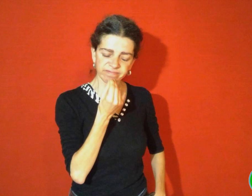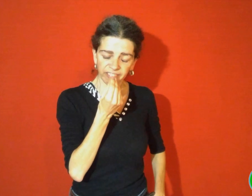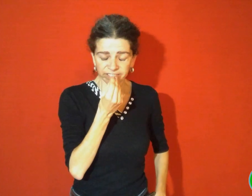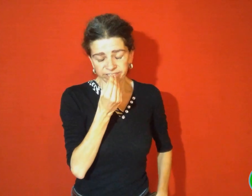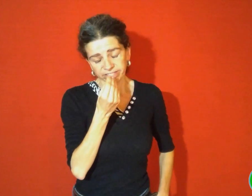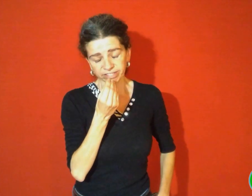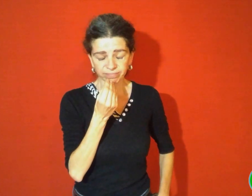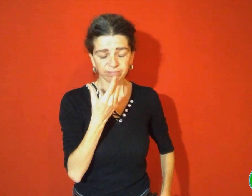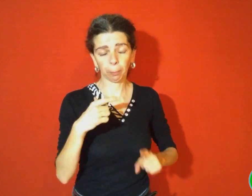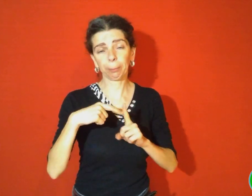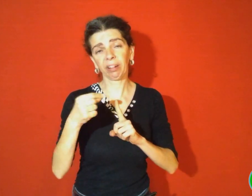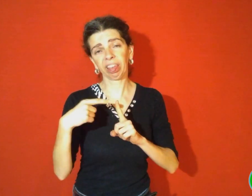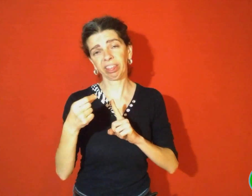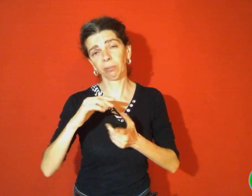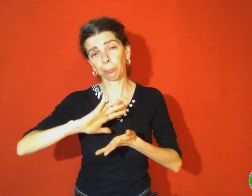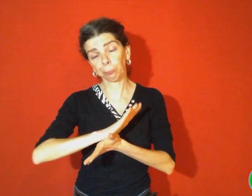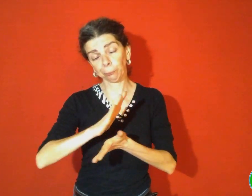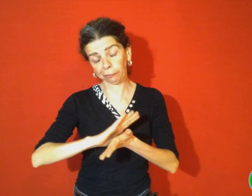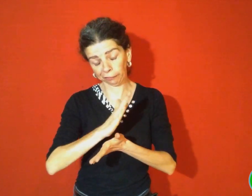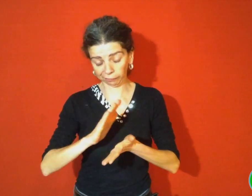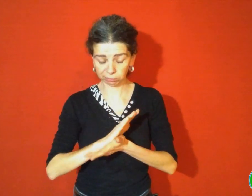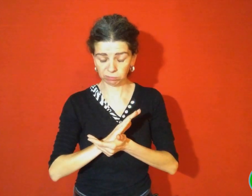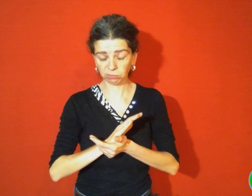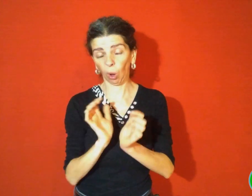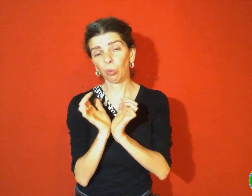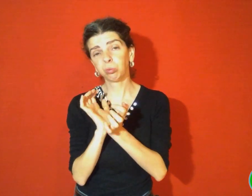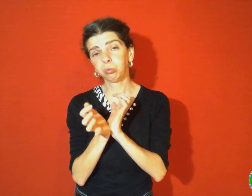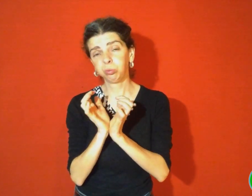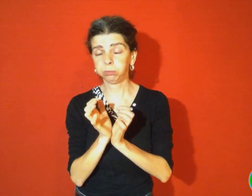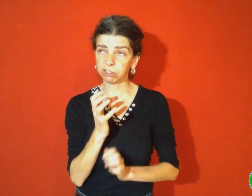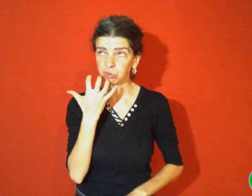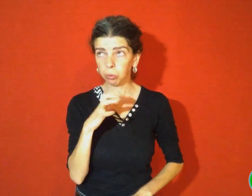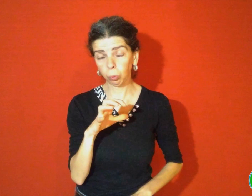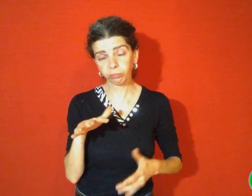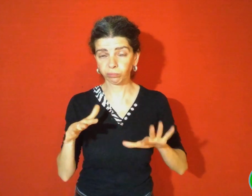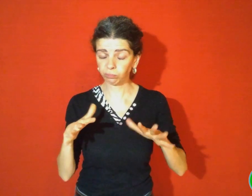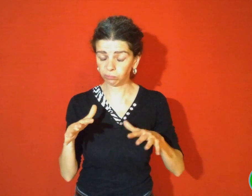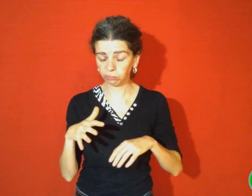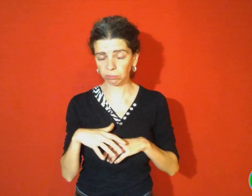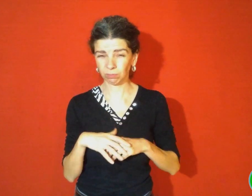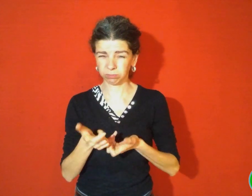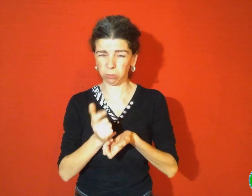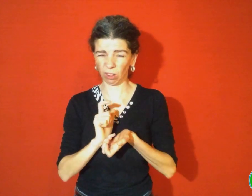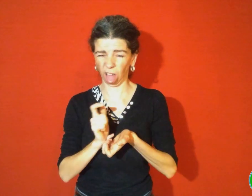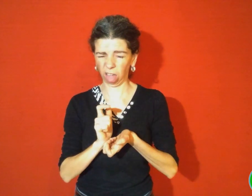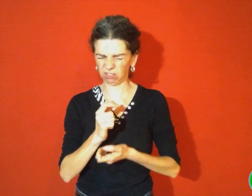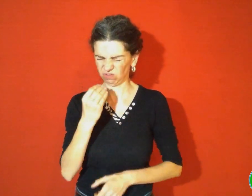nourriture de bouillies d'avoine, de choux tiède et de pommes de terre